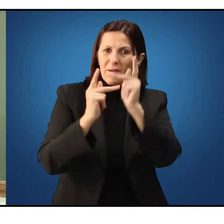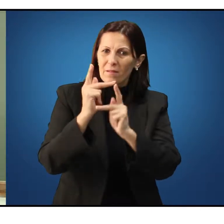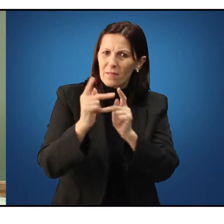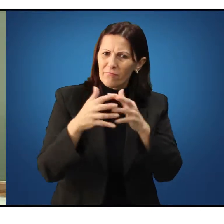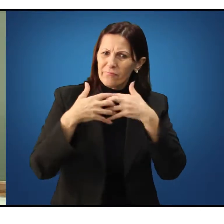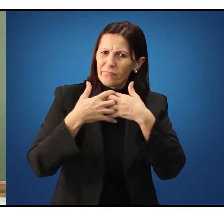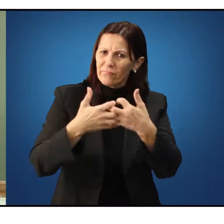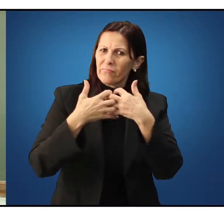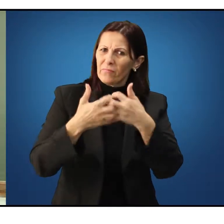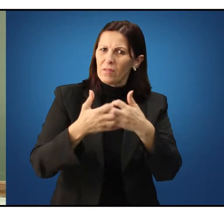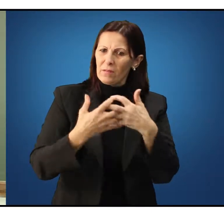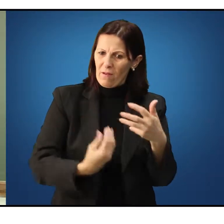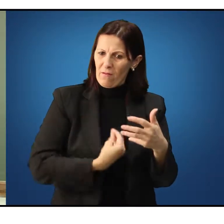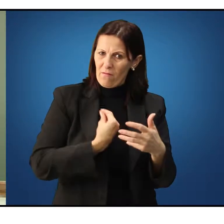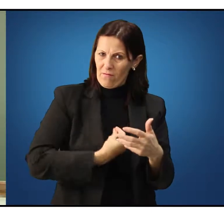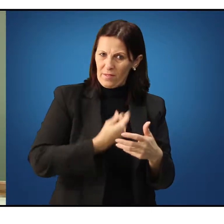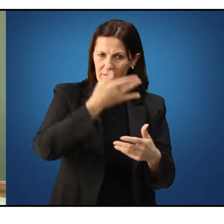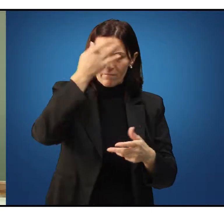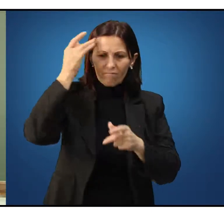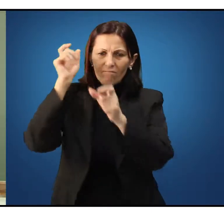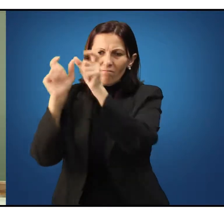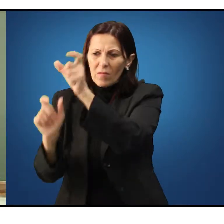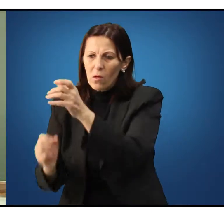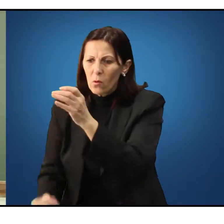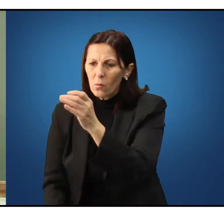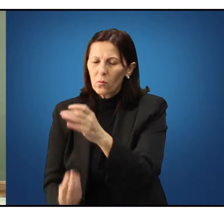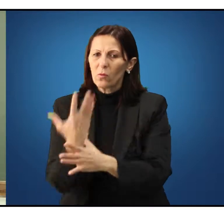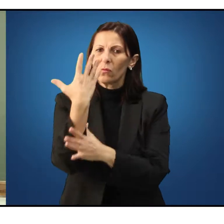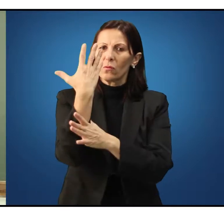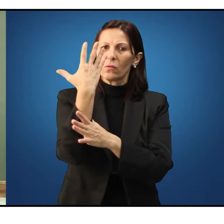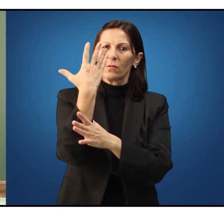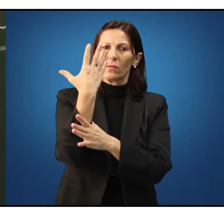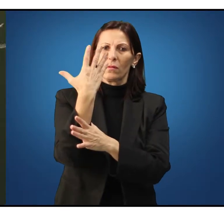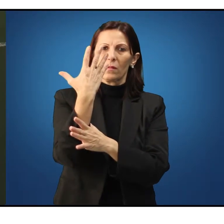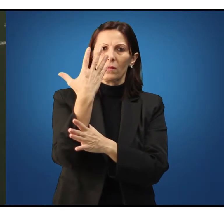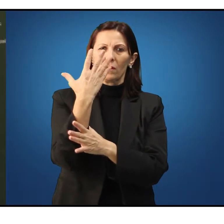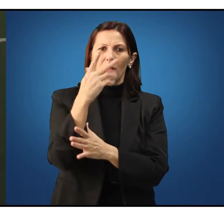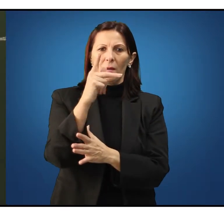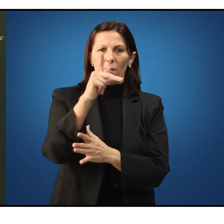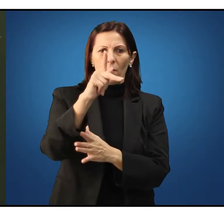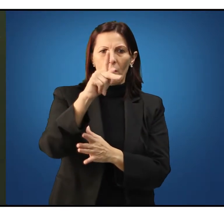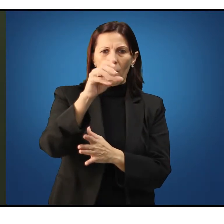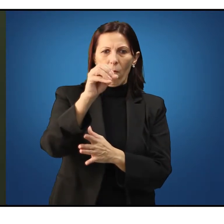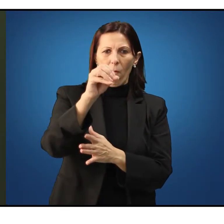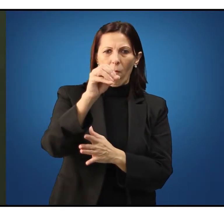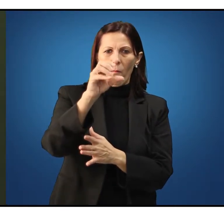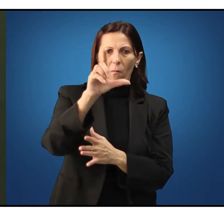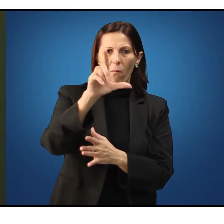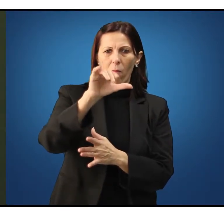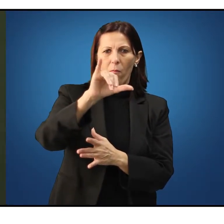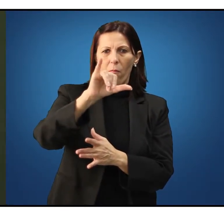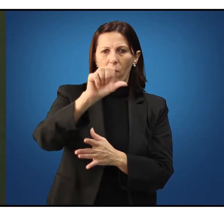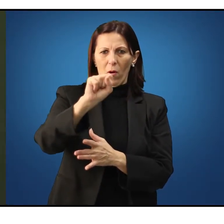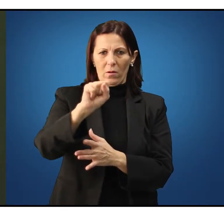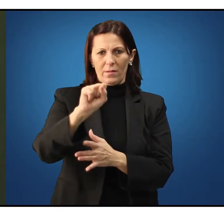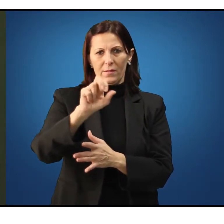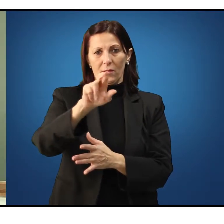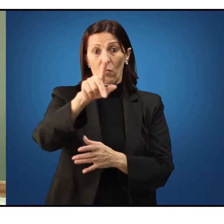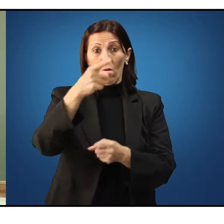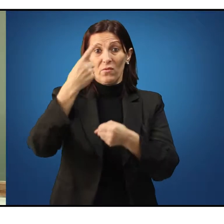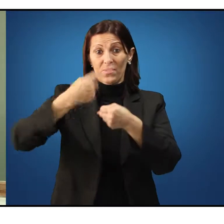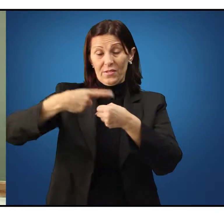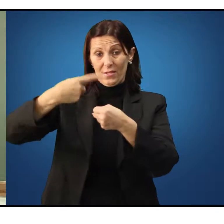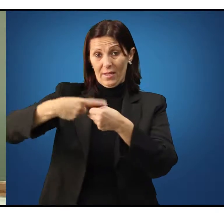complexificação da vida humana, o surgimento da polis, da cidade-estado grega.